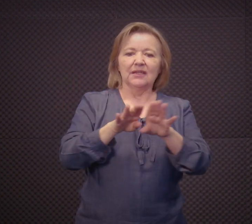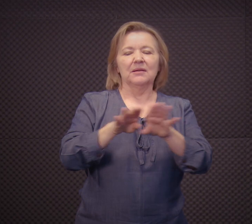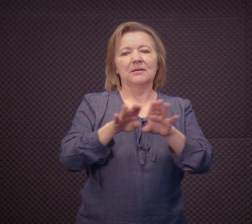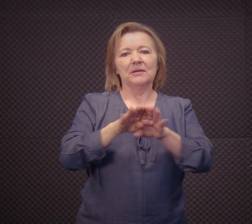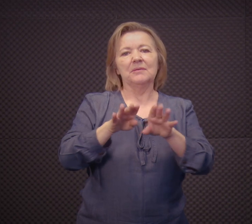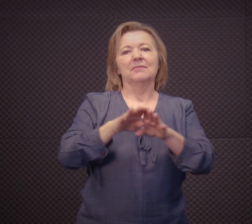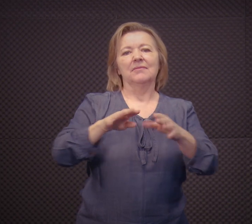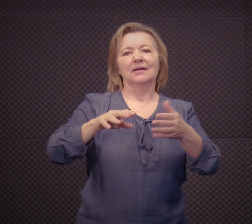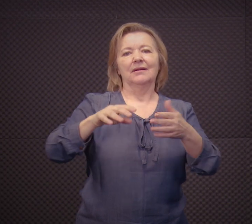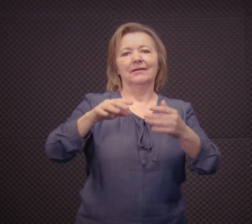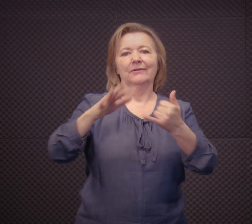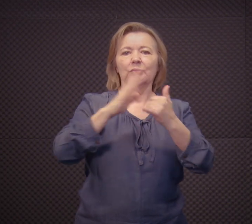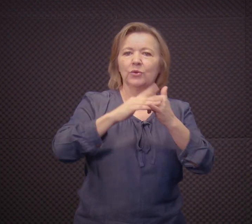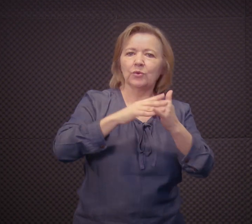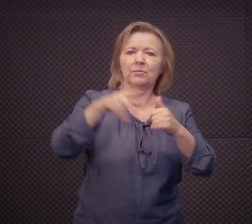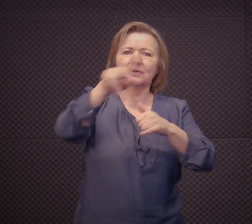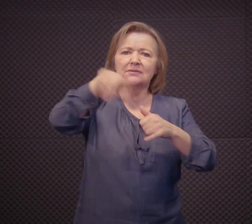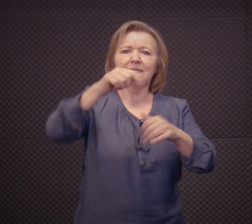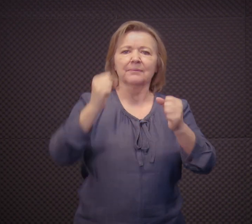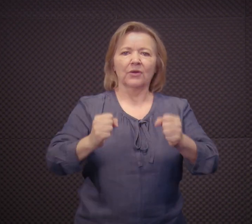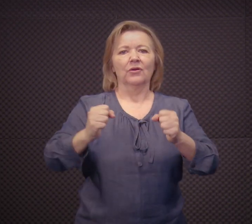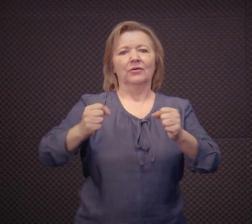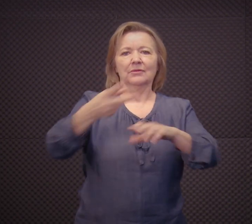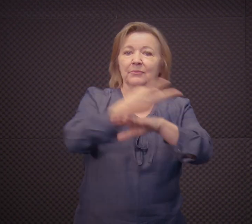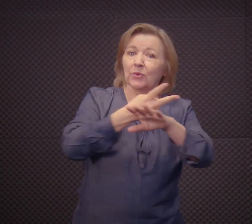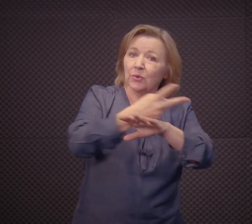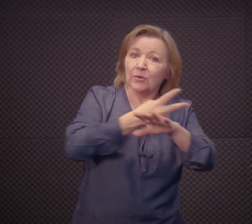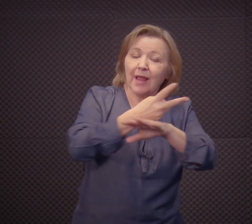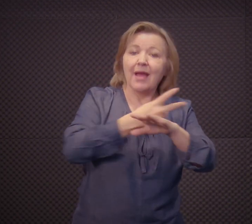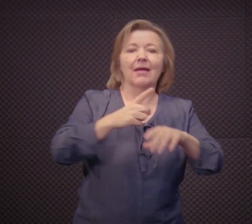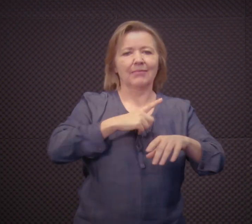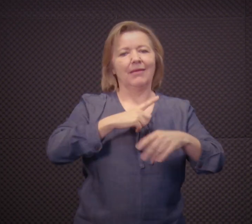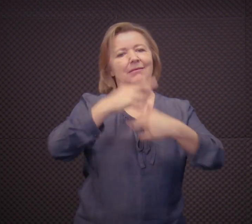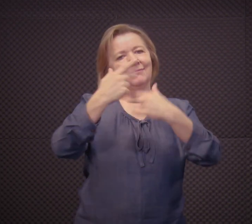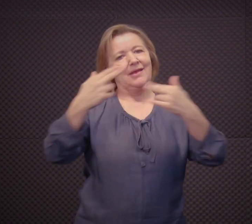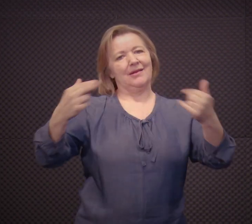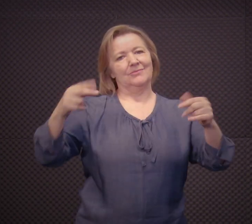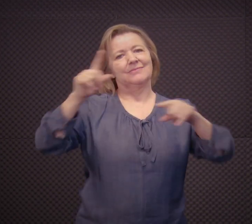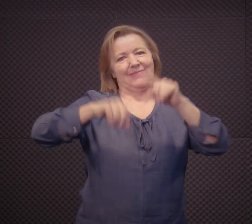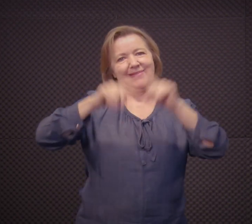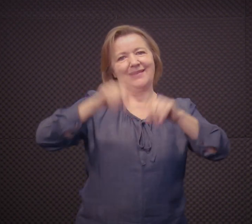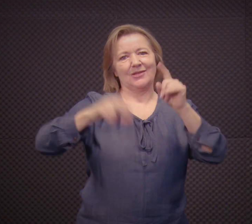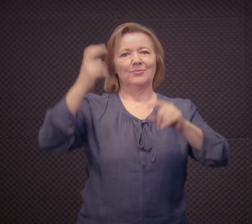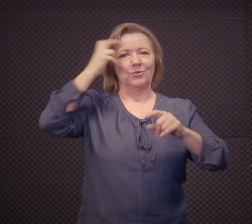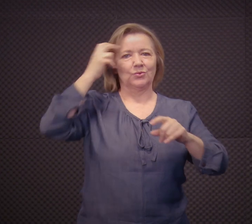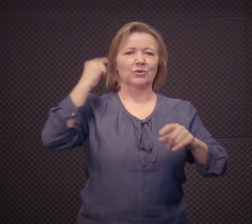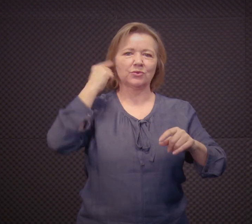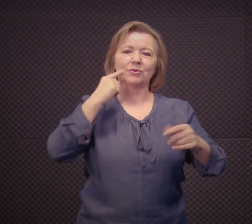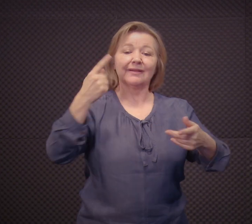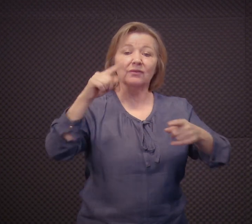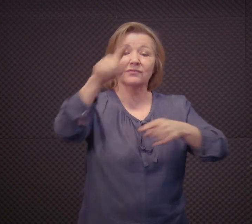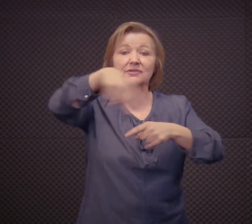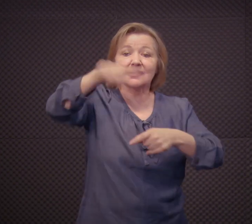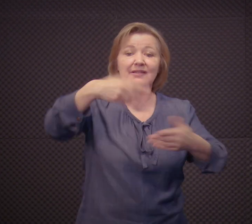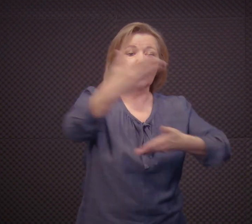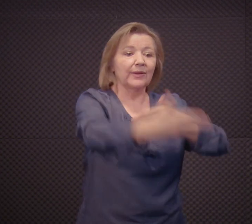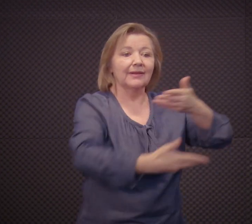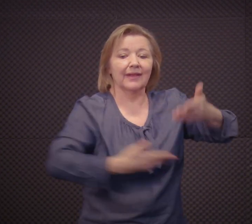em slides, em vídeo, né? No YouTube, vocês podem também estar procurando alguns materiais sobre a cultura